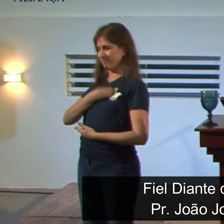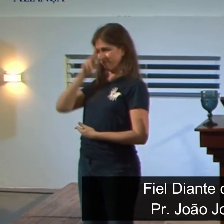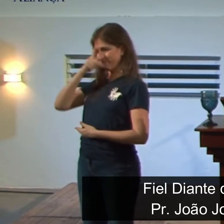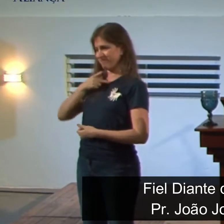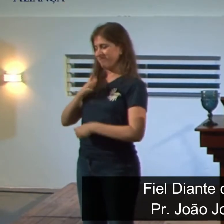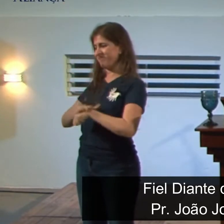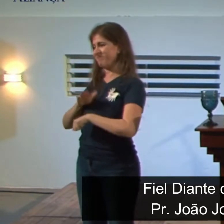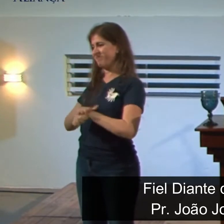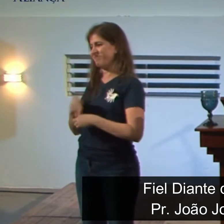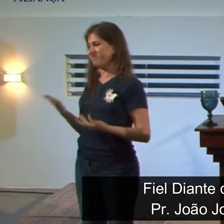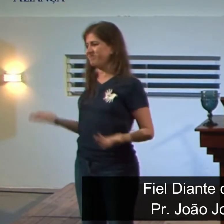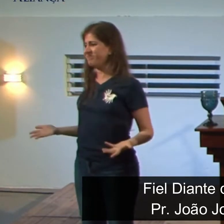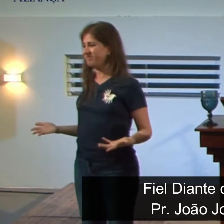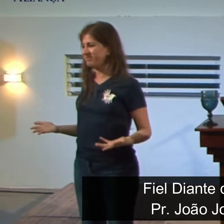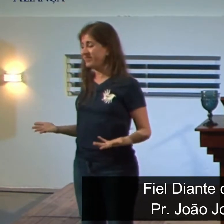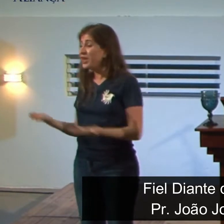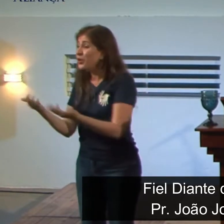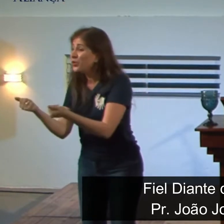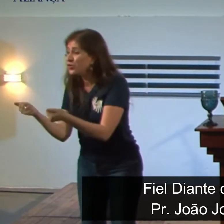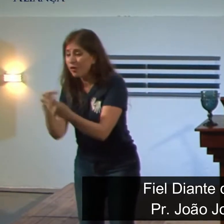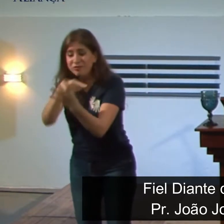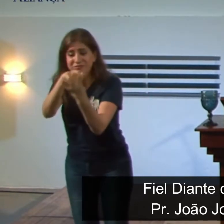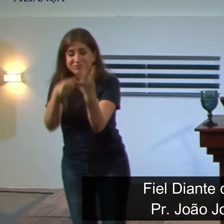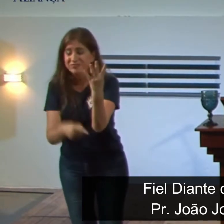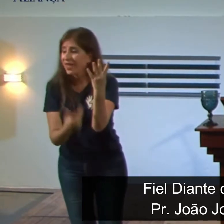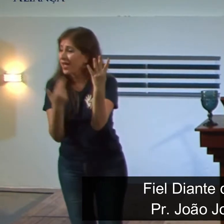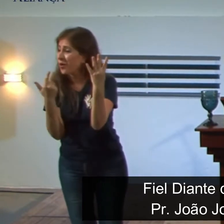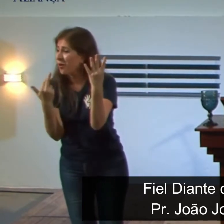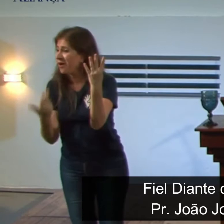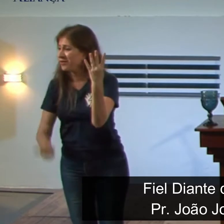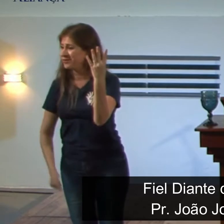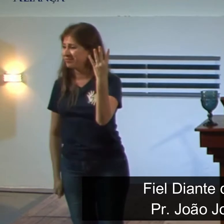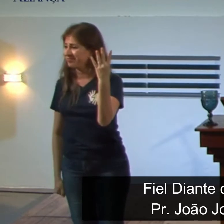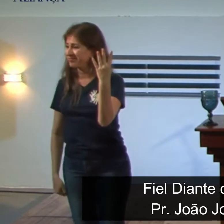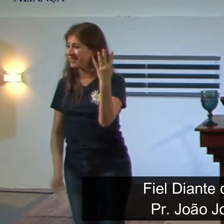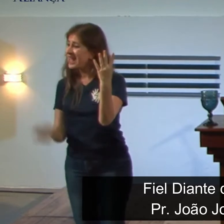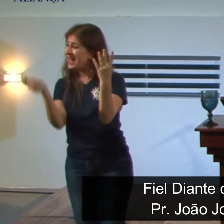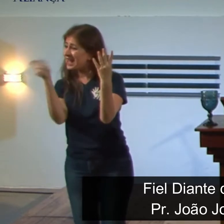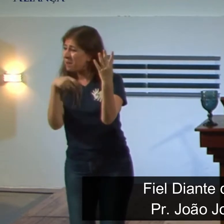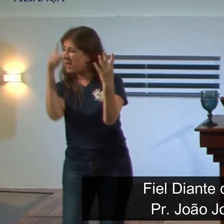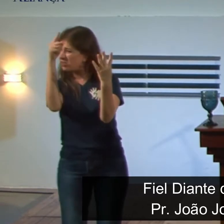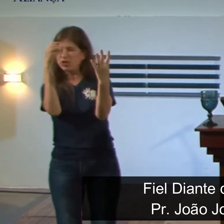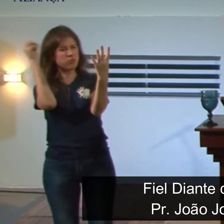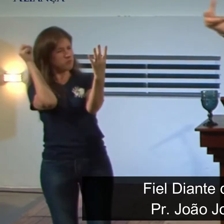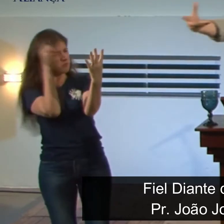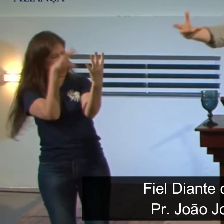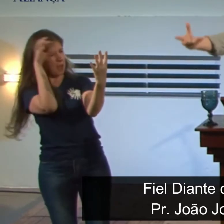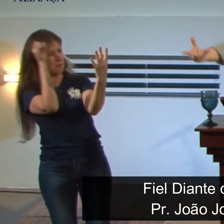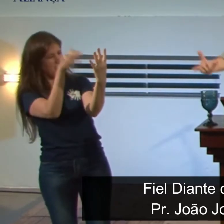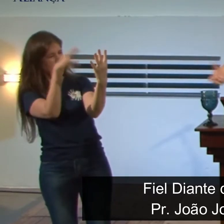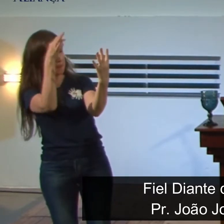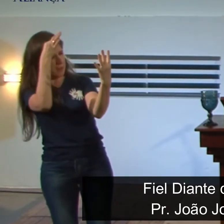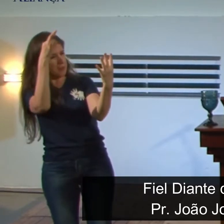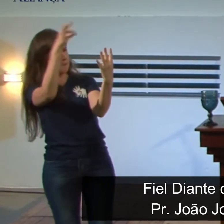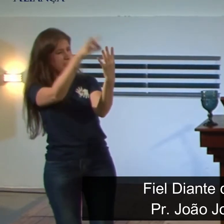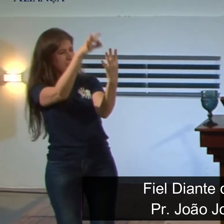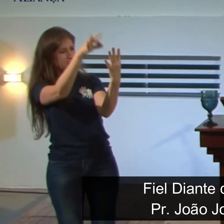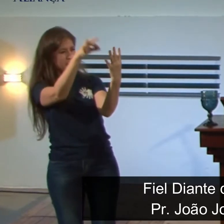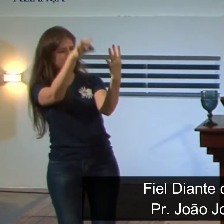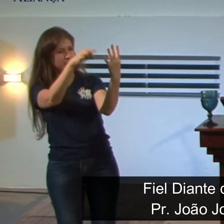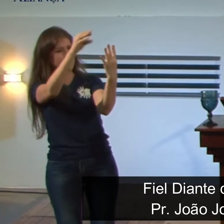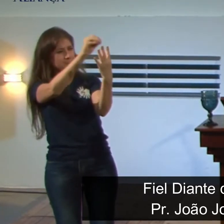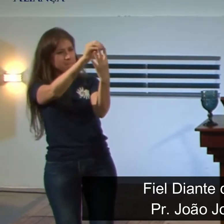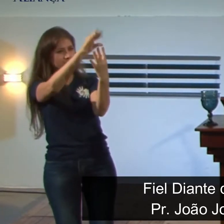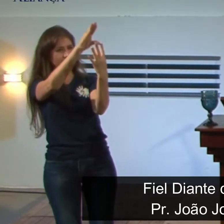Isso aconteceu com esses jovens. Eles foram capacidades por Deus para ter a noção do natural, mas